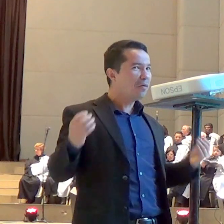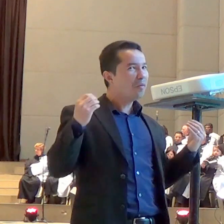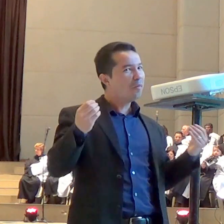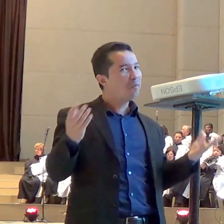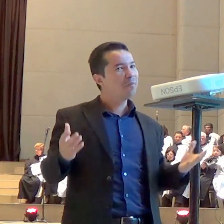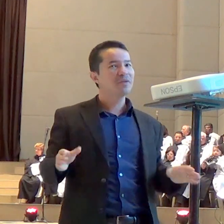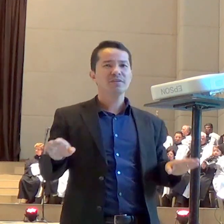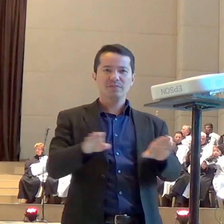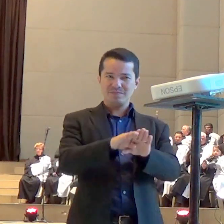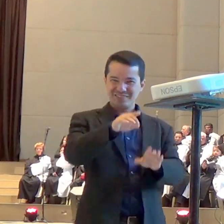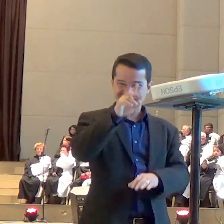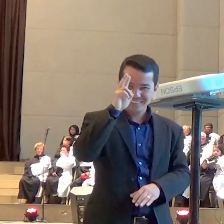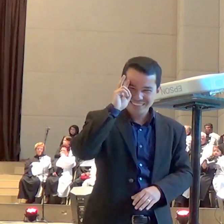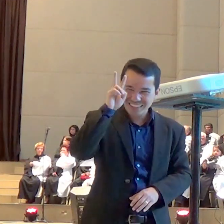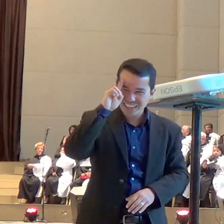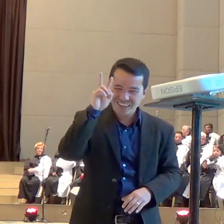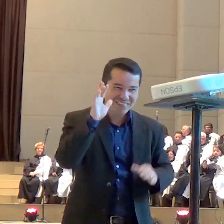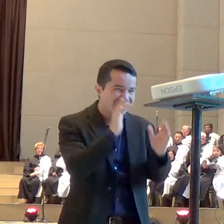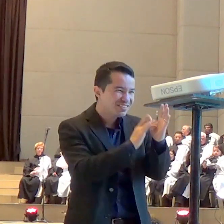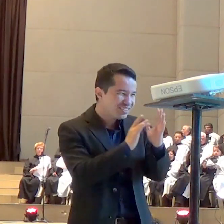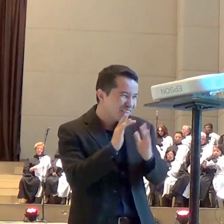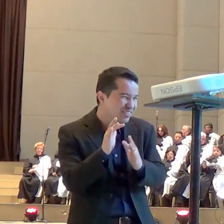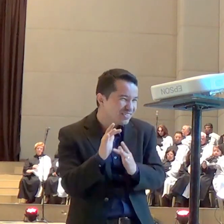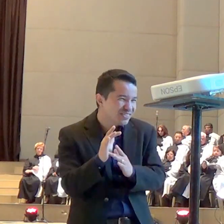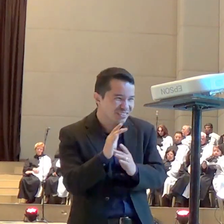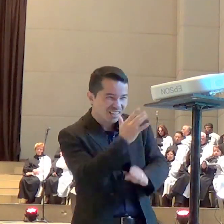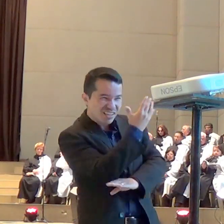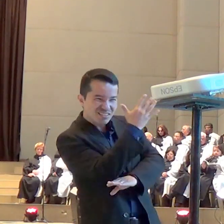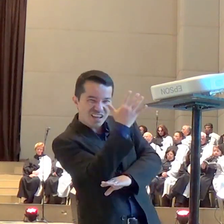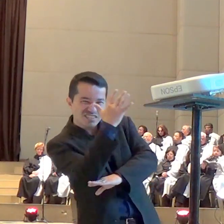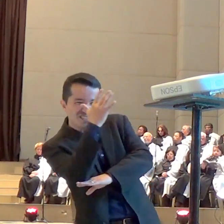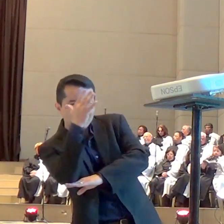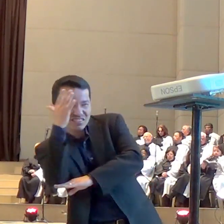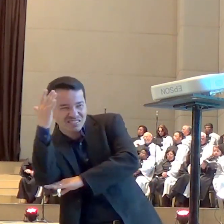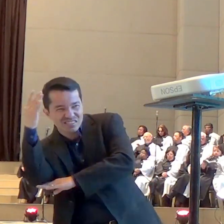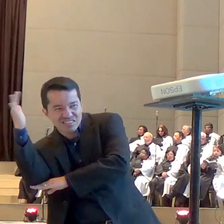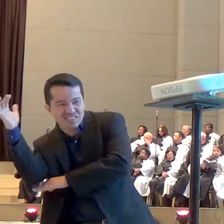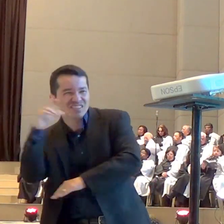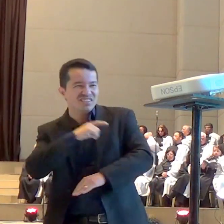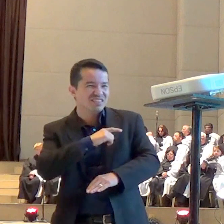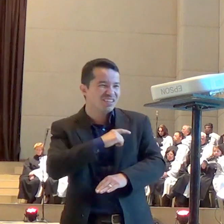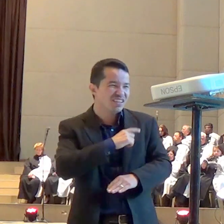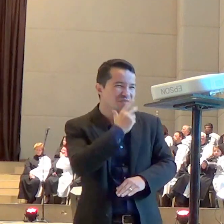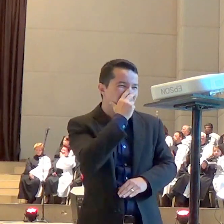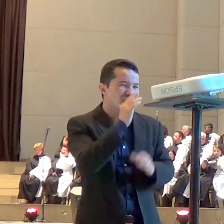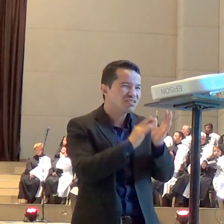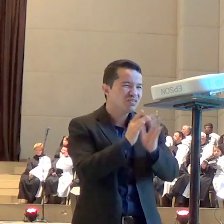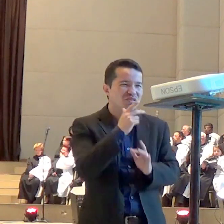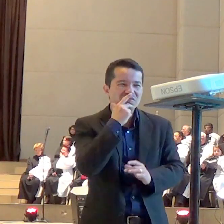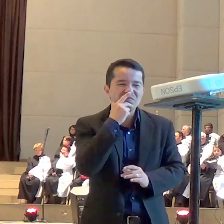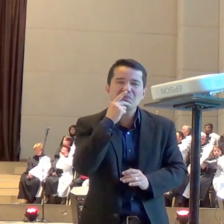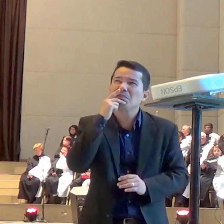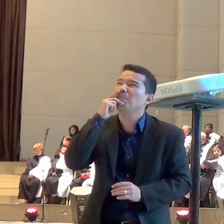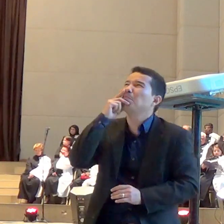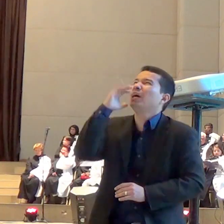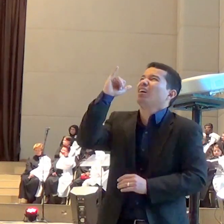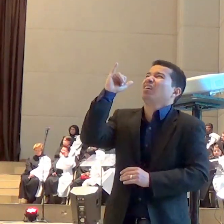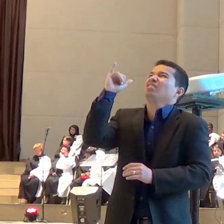pai se queres afasta de mim este cálice contudo não seja